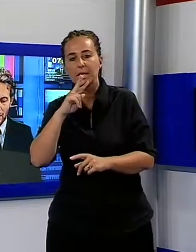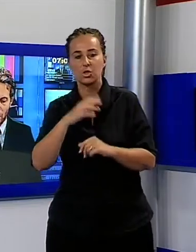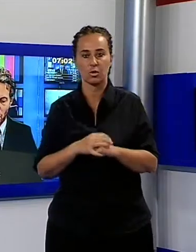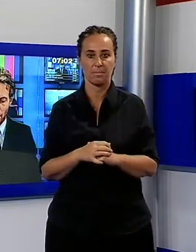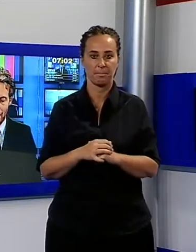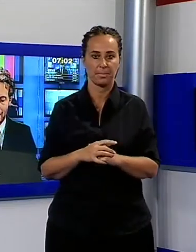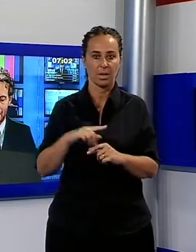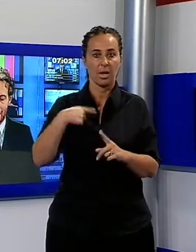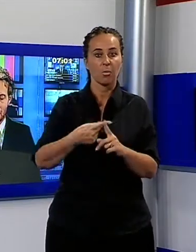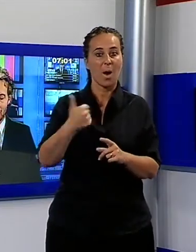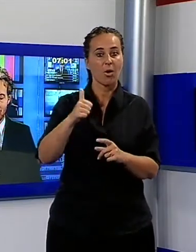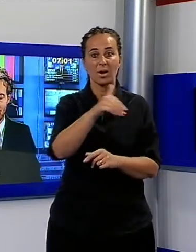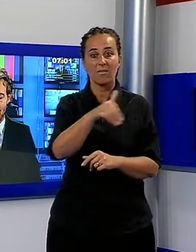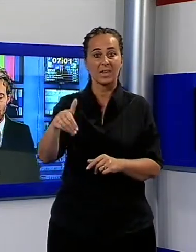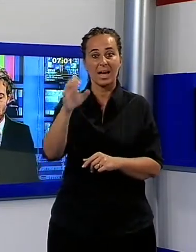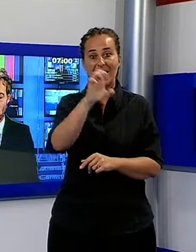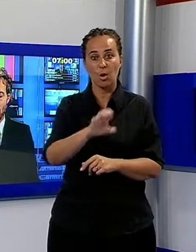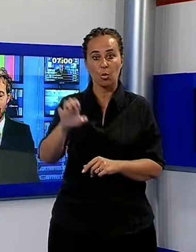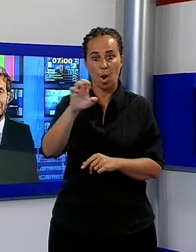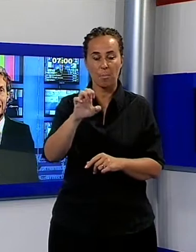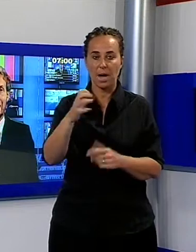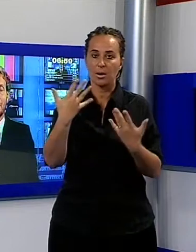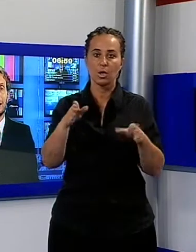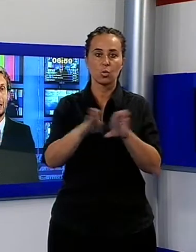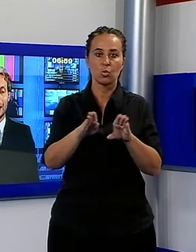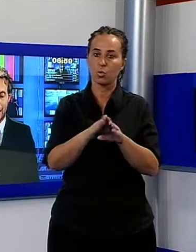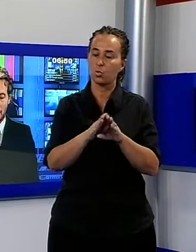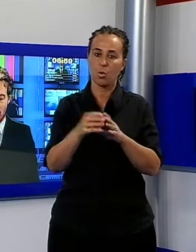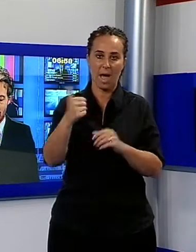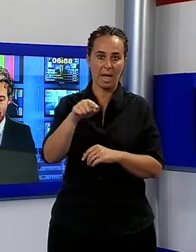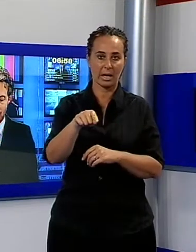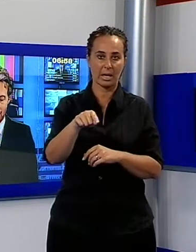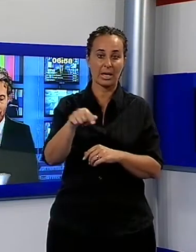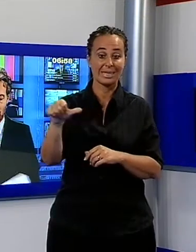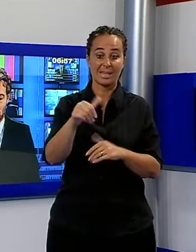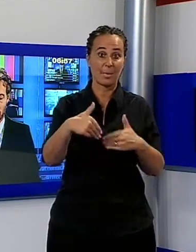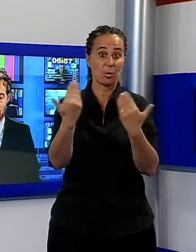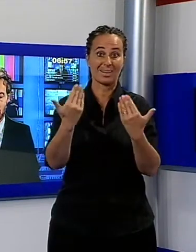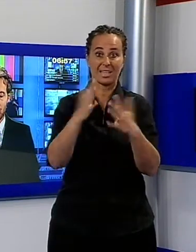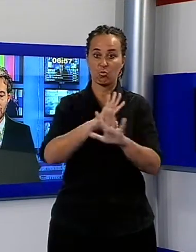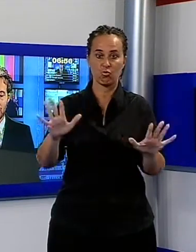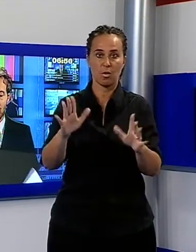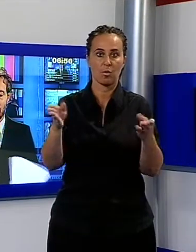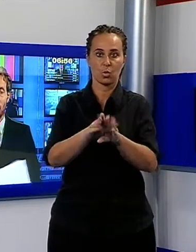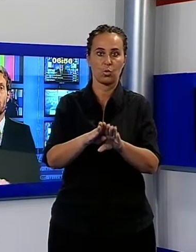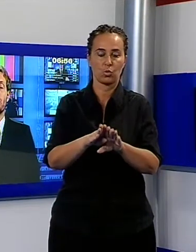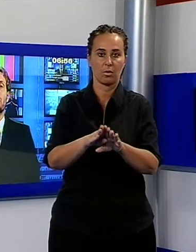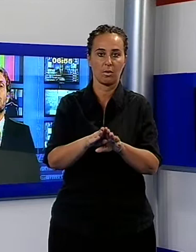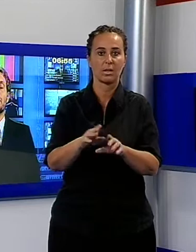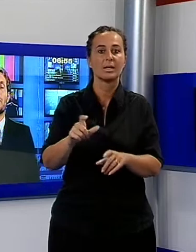'Europa in entrambi i sensi di marcia già a partire dalla mattinata di sabato 23. Poi su queste notizie ovviamente